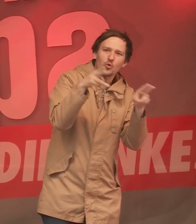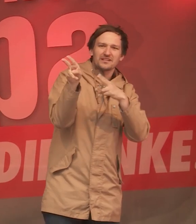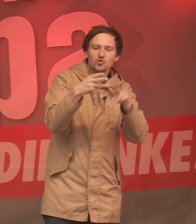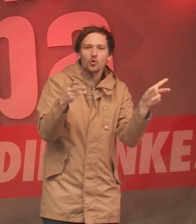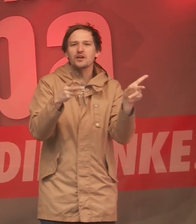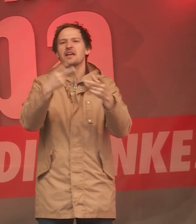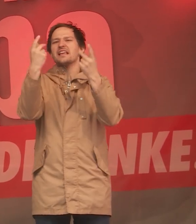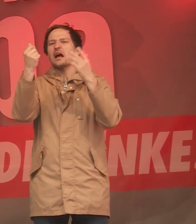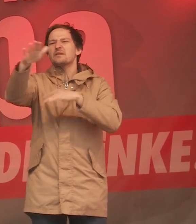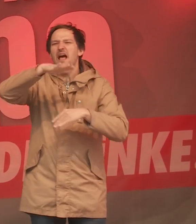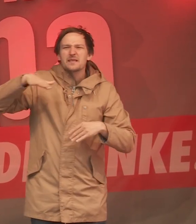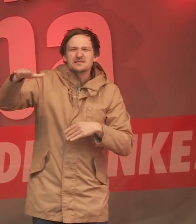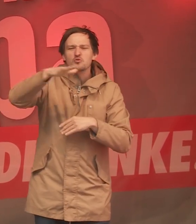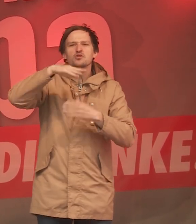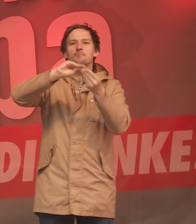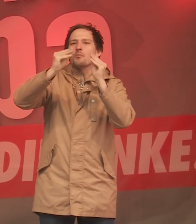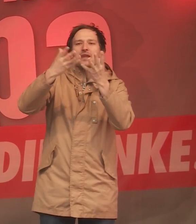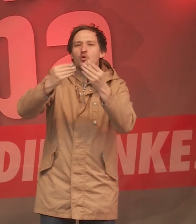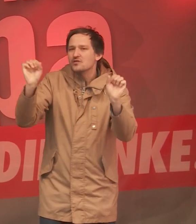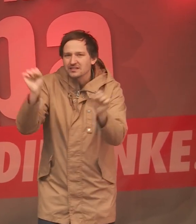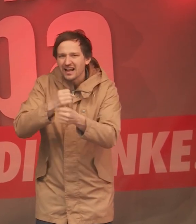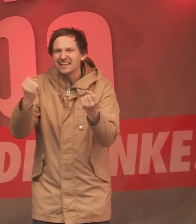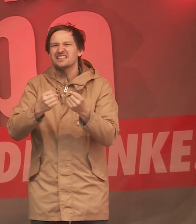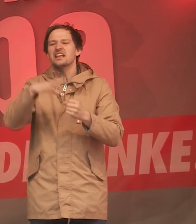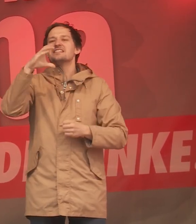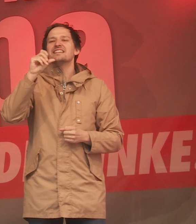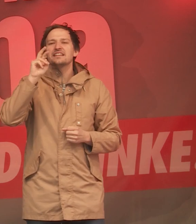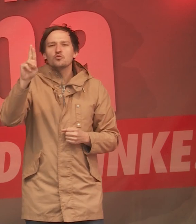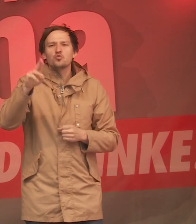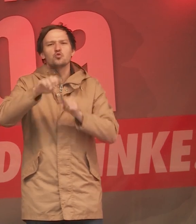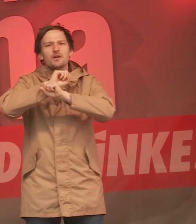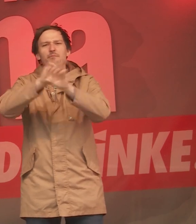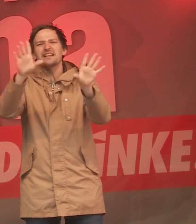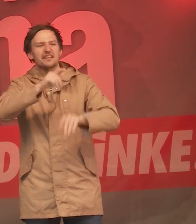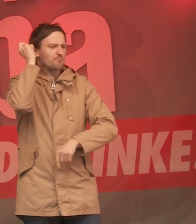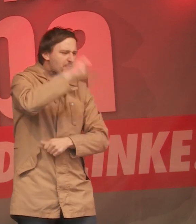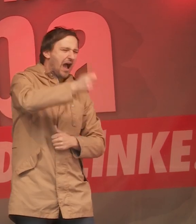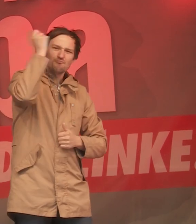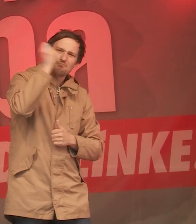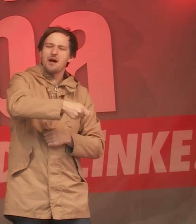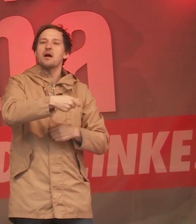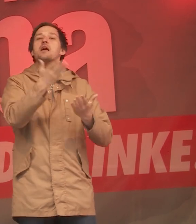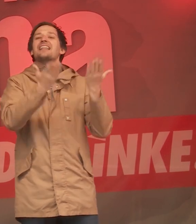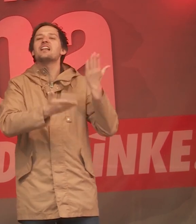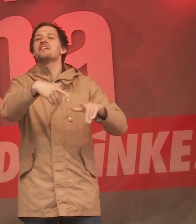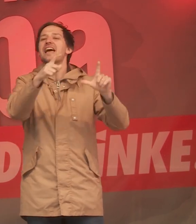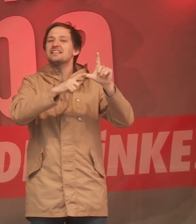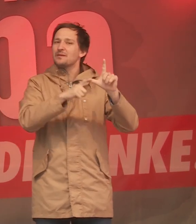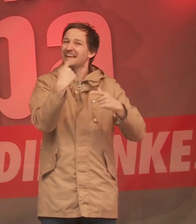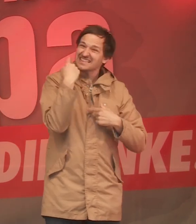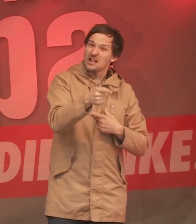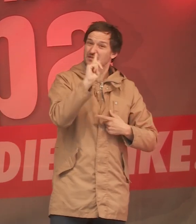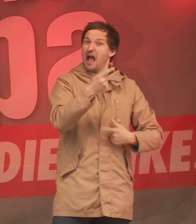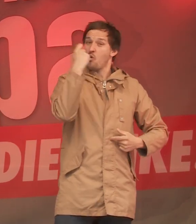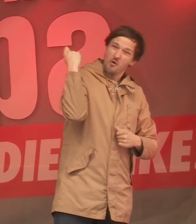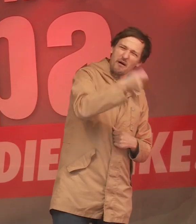Echo auslöst und so niedergemacht wird von der CDU, von den Medien und teilweise von der eigenen Partei, obwohl